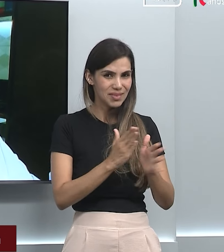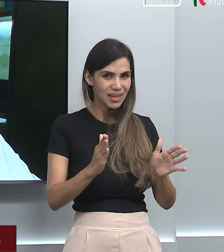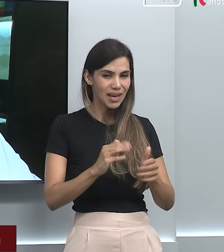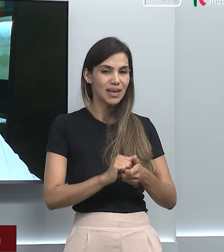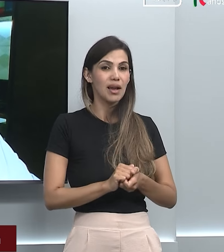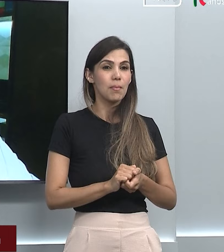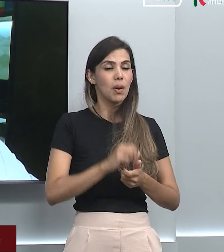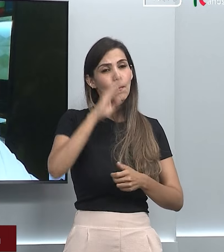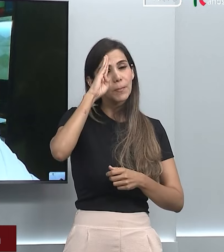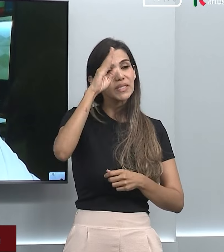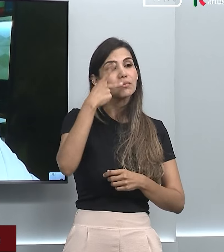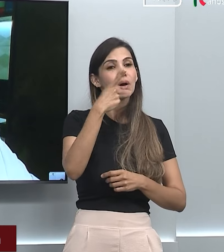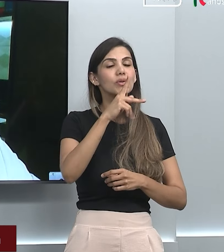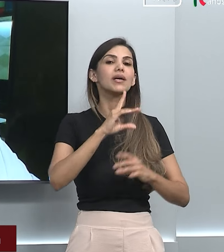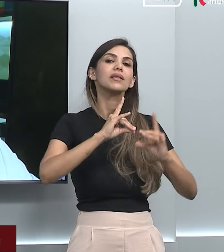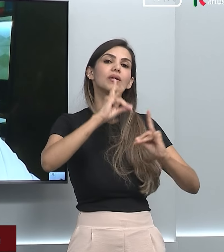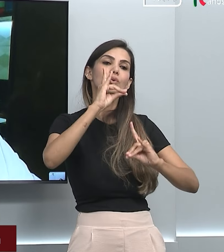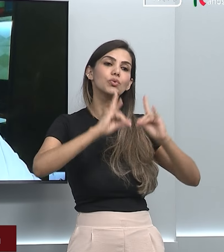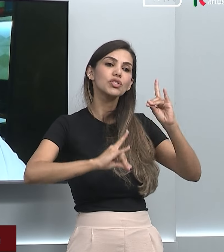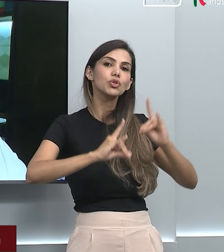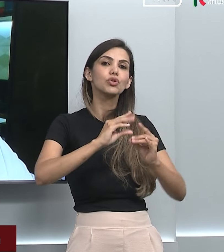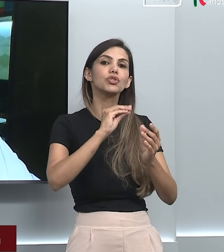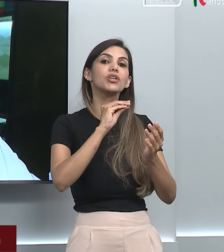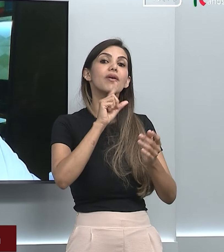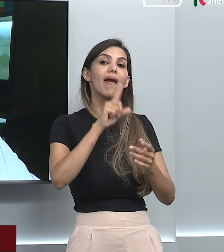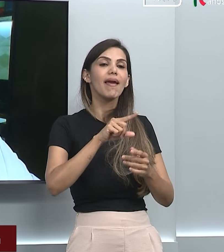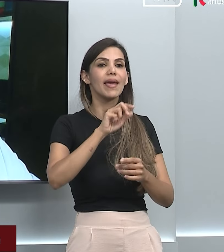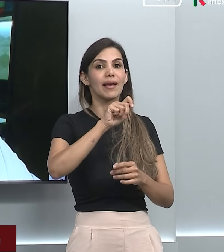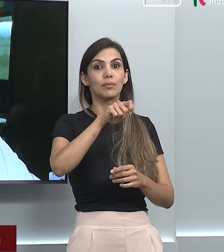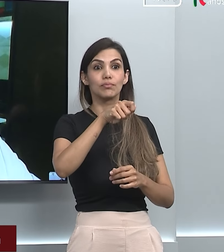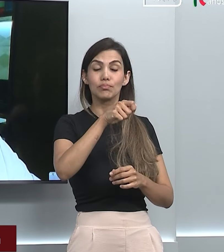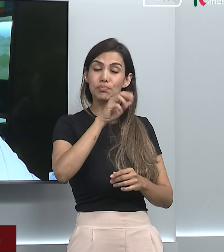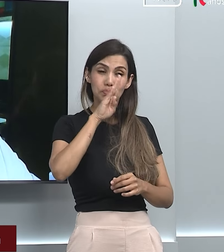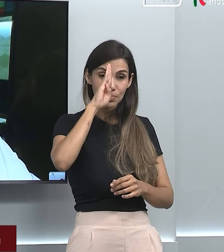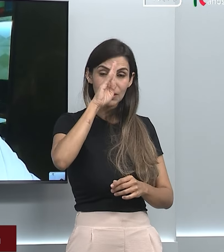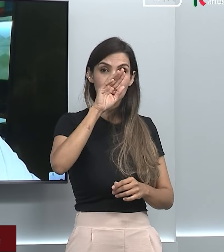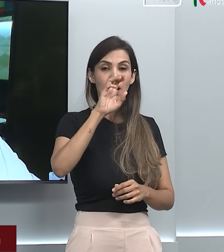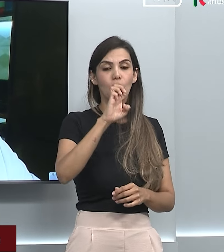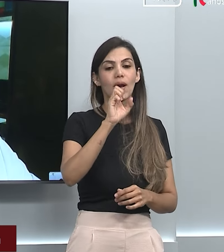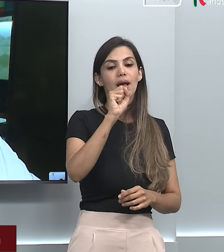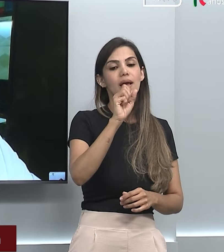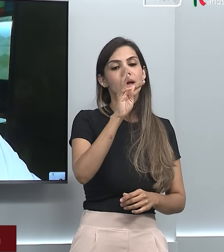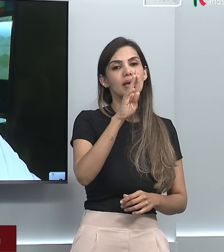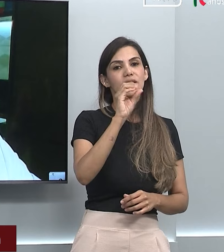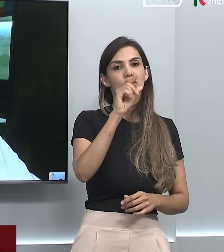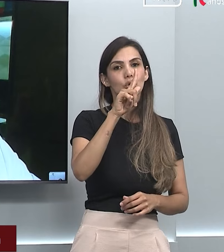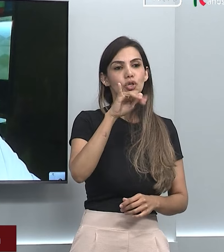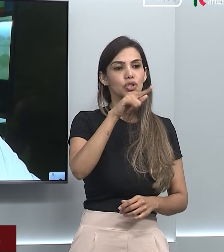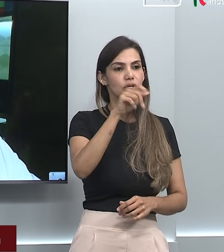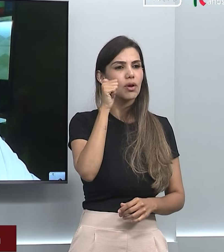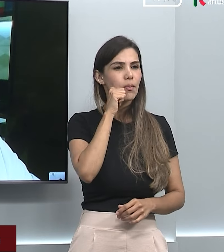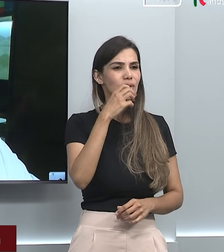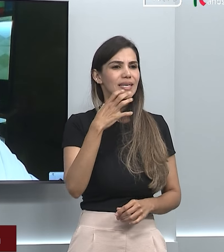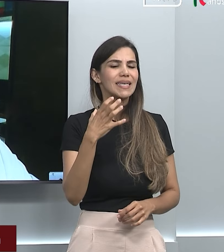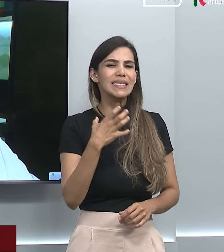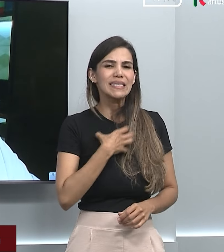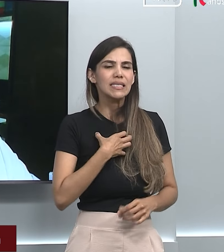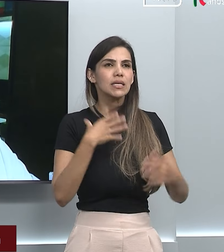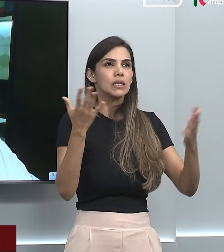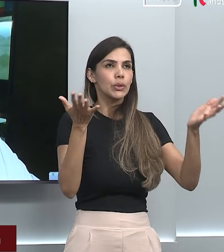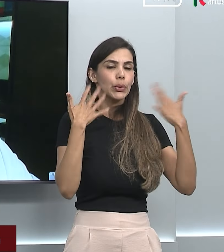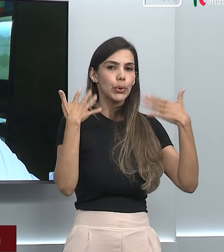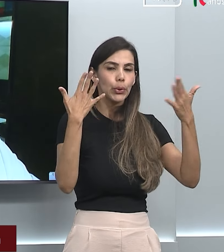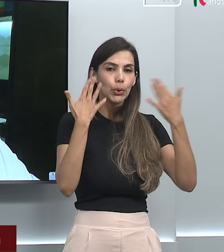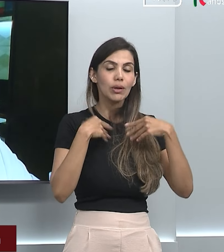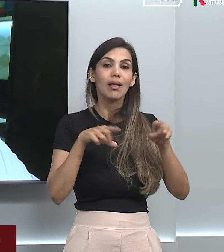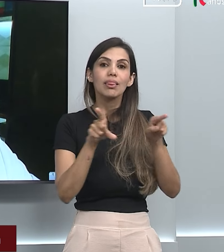estrogênio. Na falta do estrogênio, você vai ter sintomas de fogacho e ressecamento vaginal. E